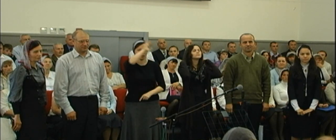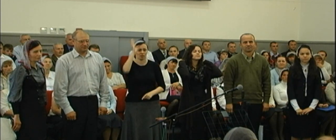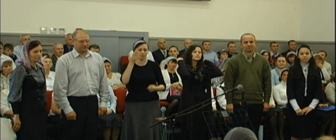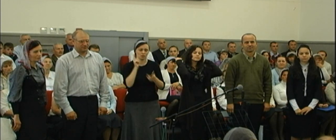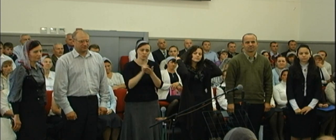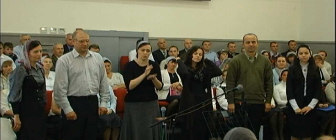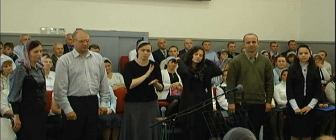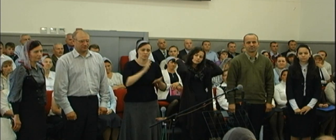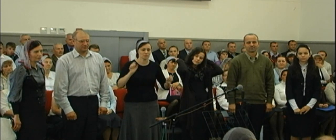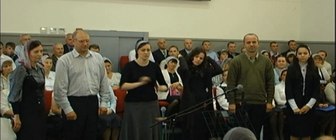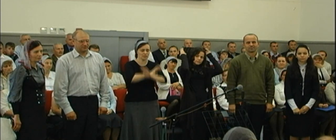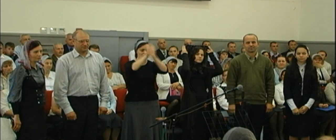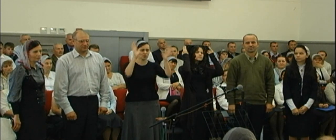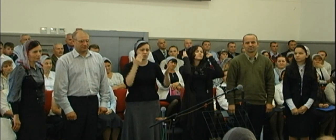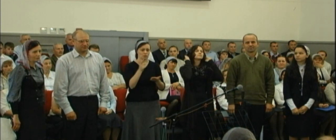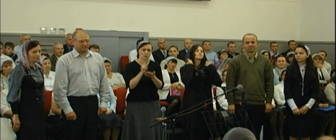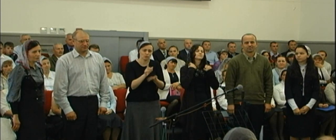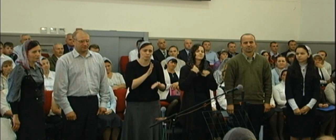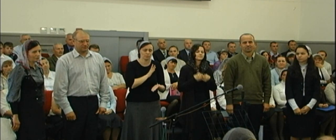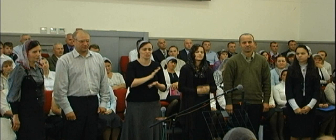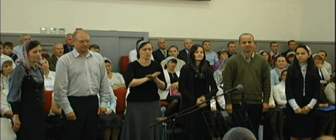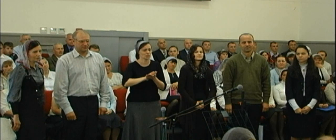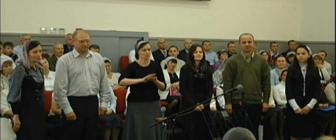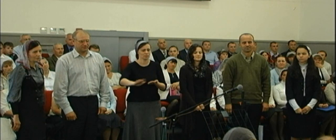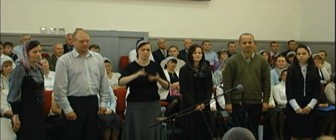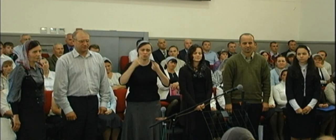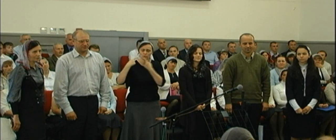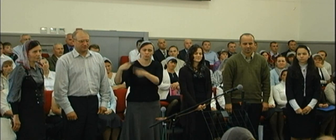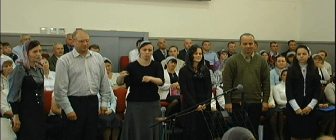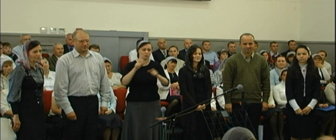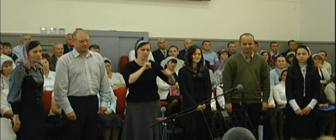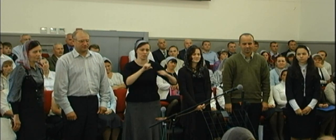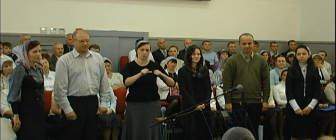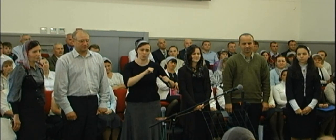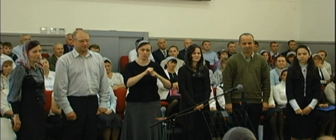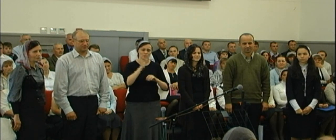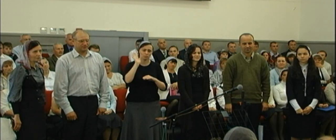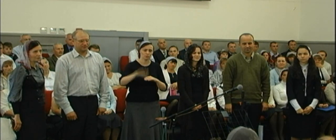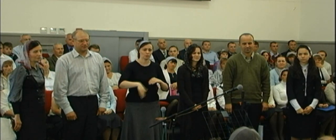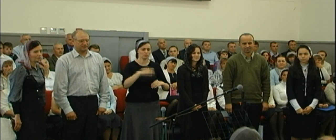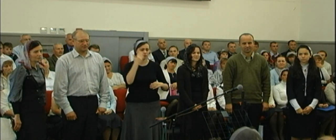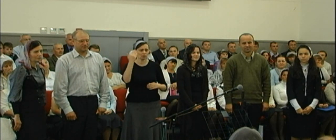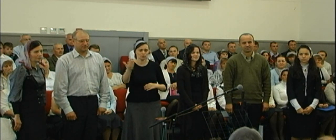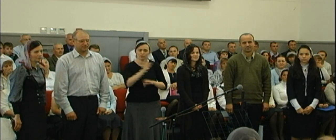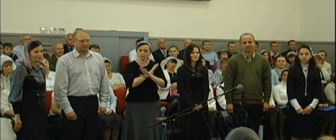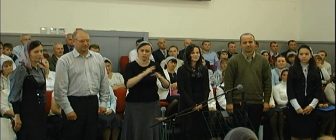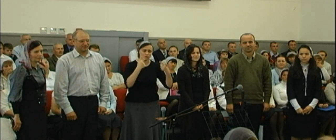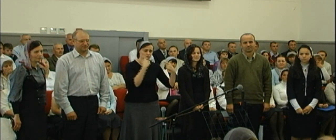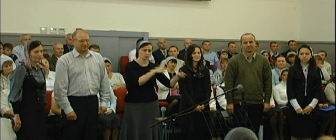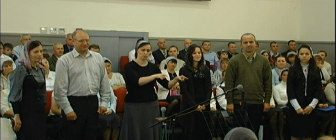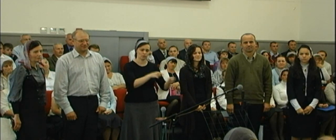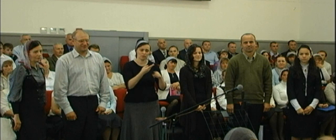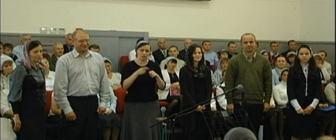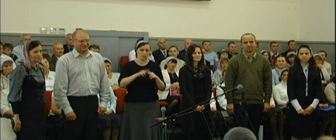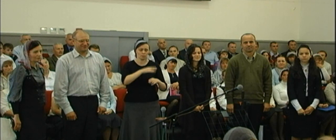Ты должна быть святой Ты должна быть святой Кто-то пусть осверняется Только не ты